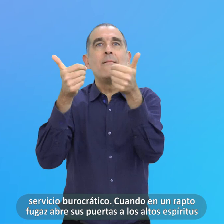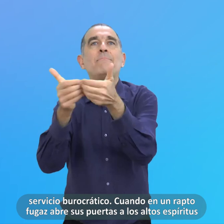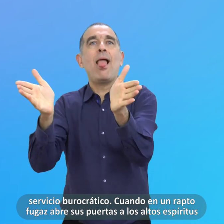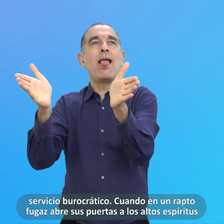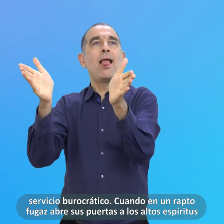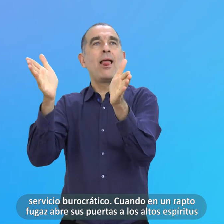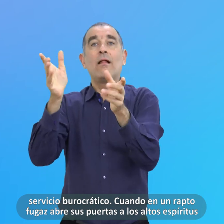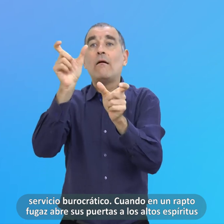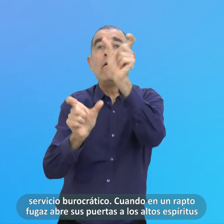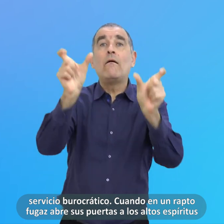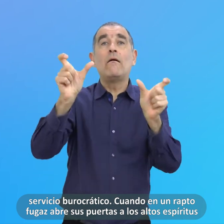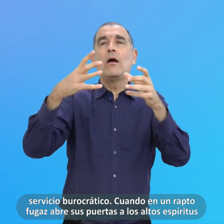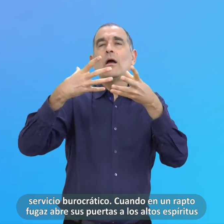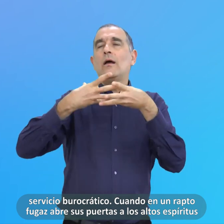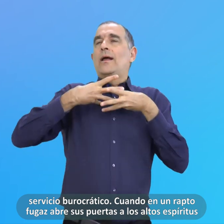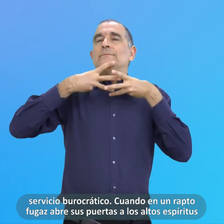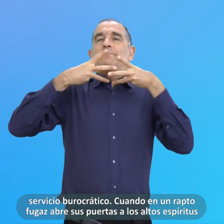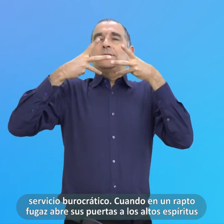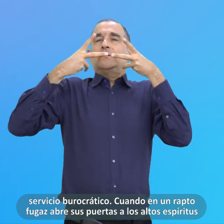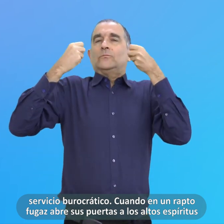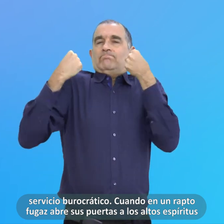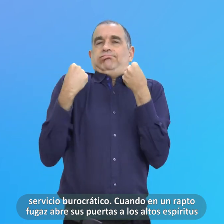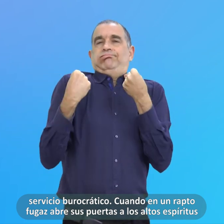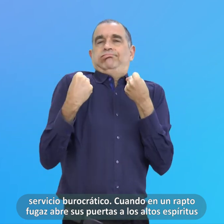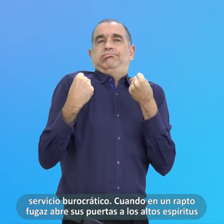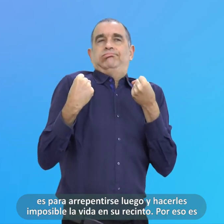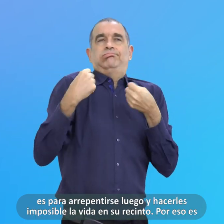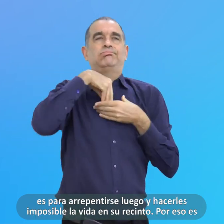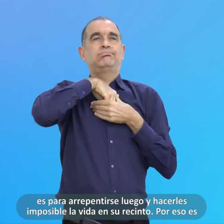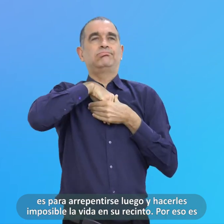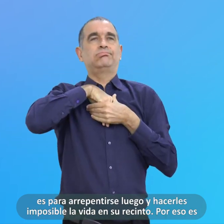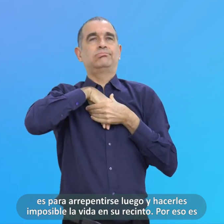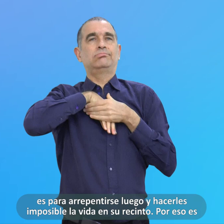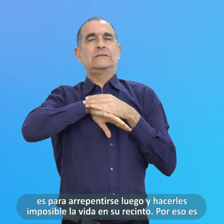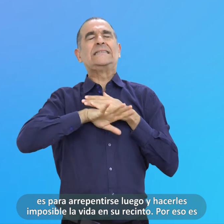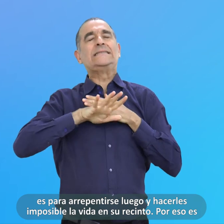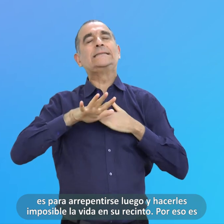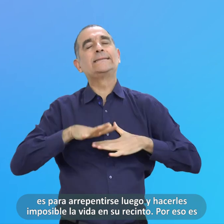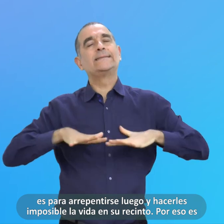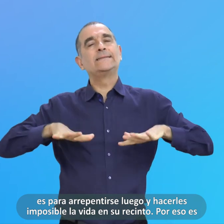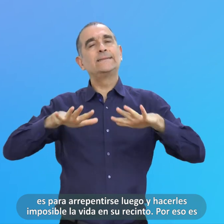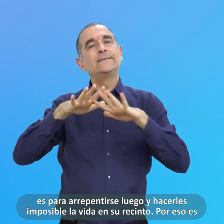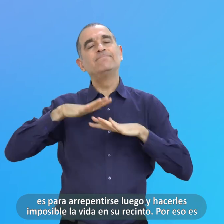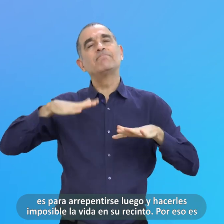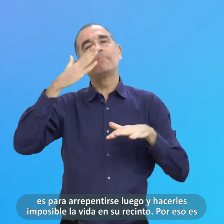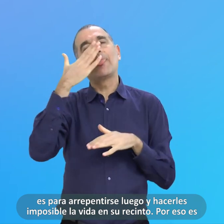altos espíritus Es para arrepentirse luego Y